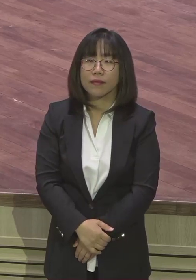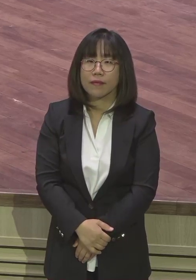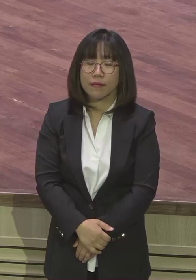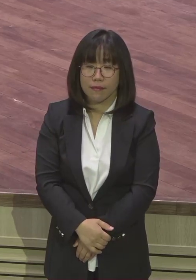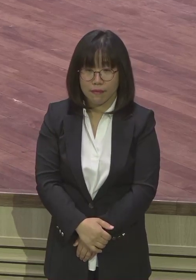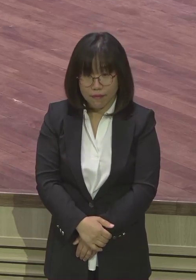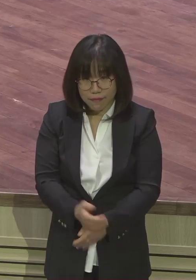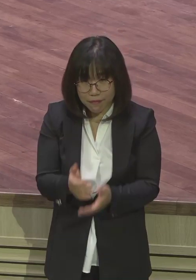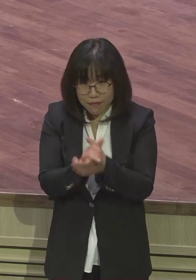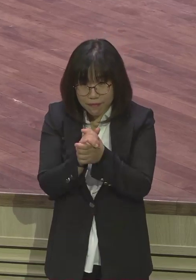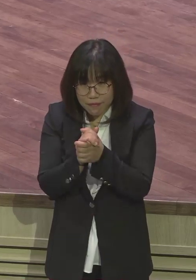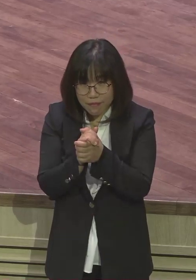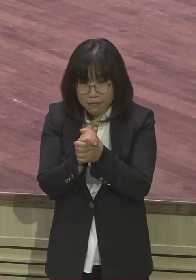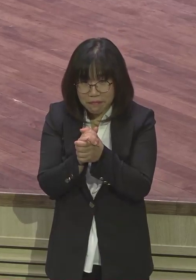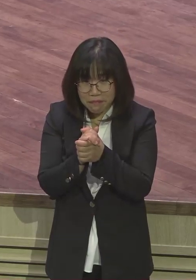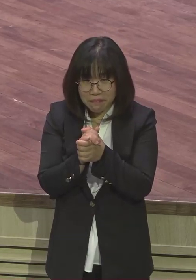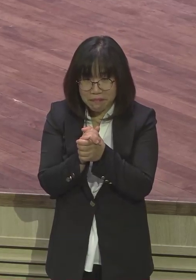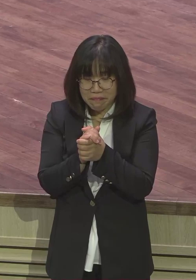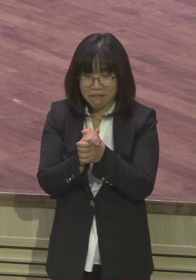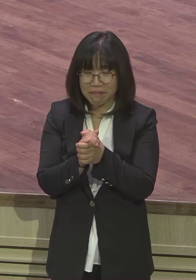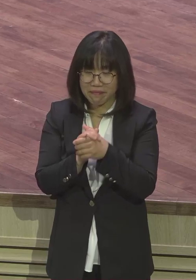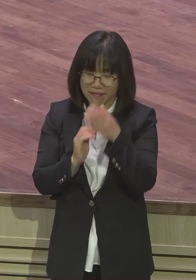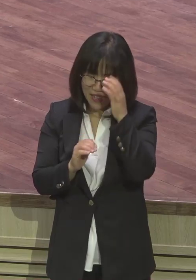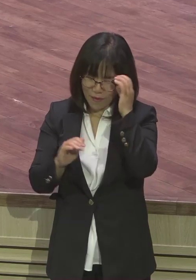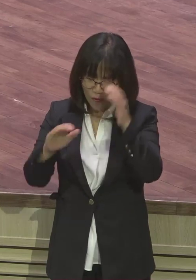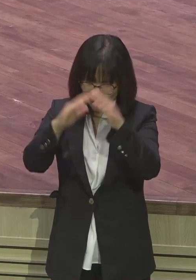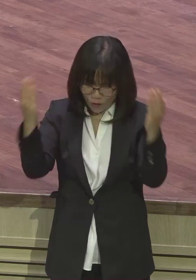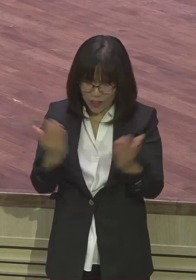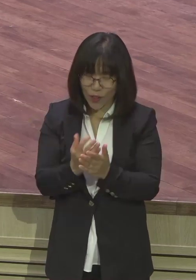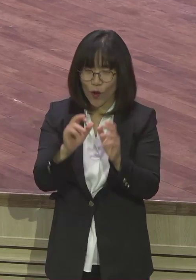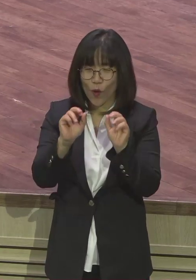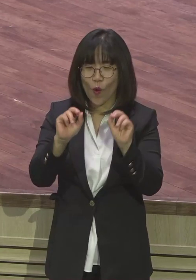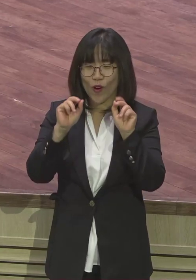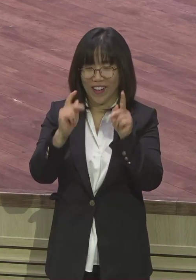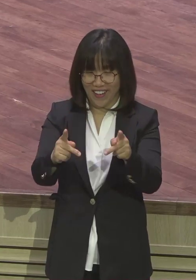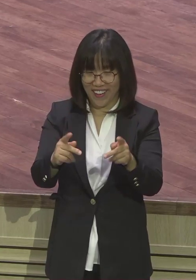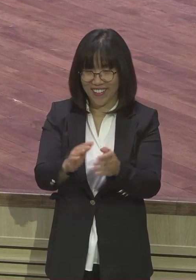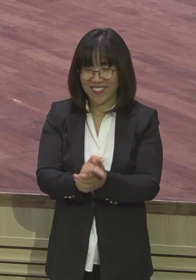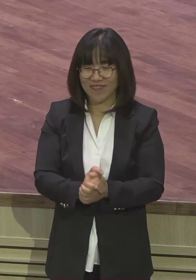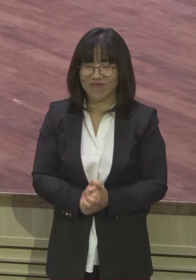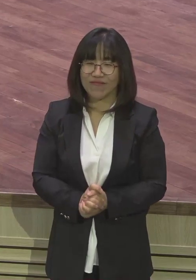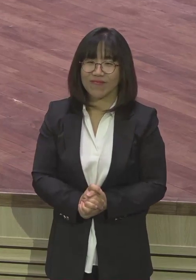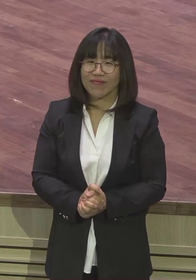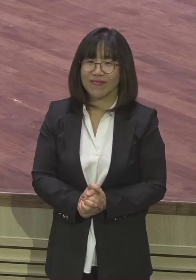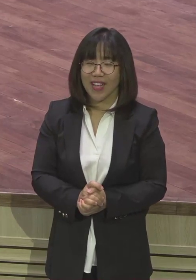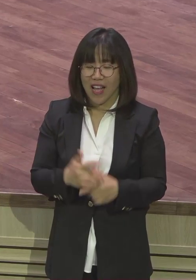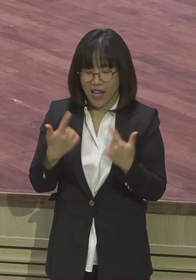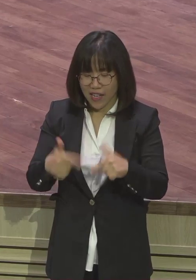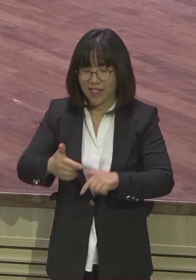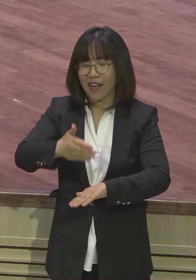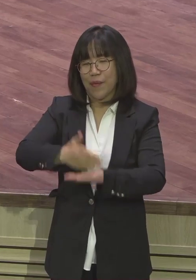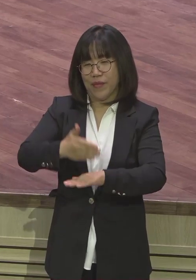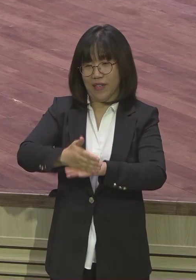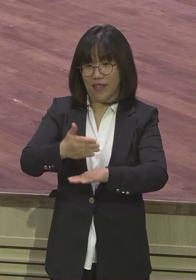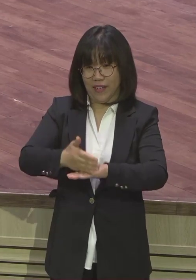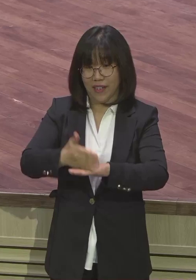아멘 아멘 유혹 개발해서 오케이 그냥 오케이 늘 감사해요 이번 주에